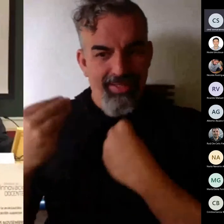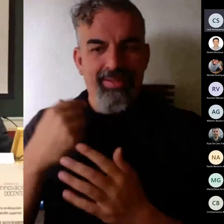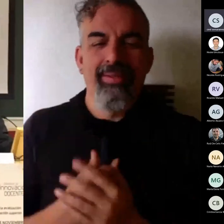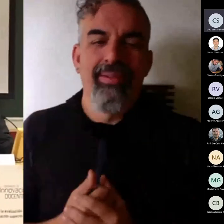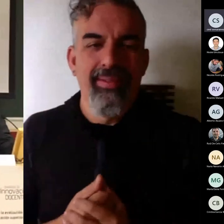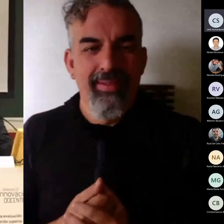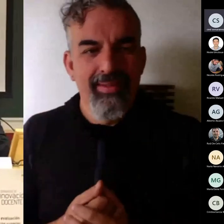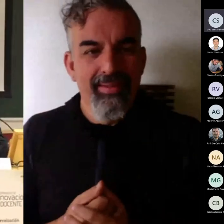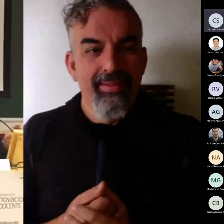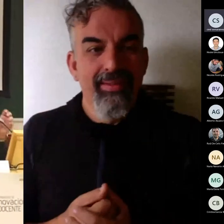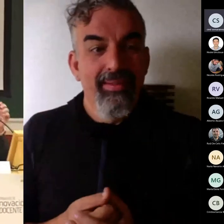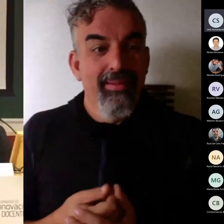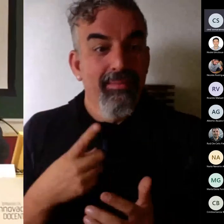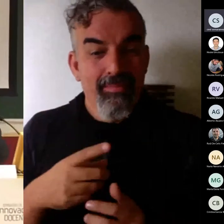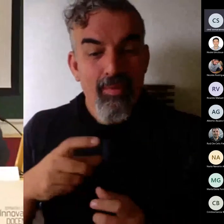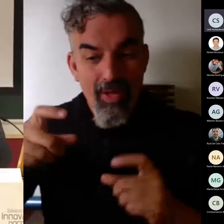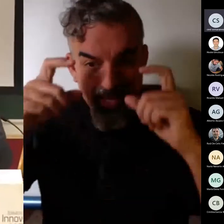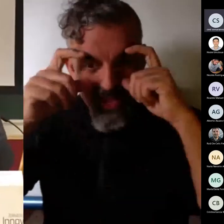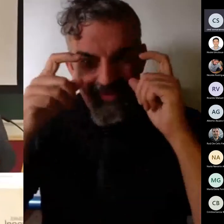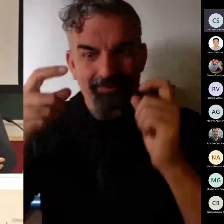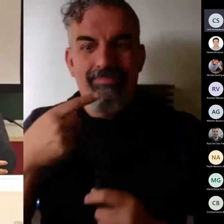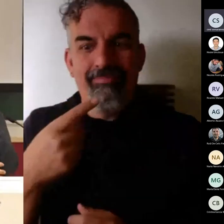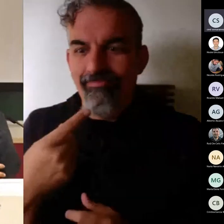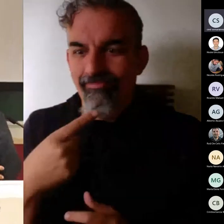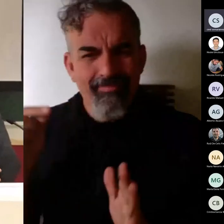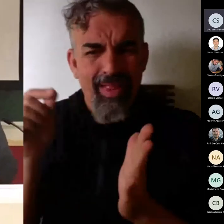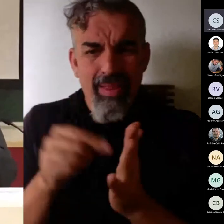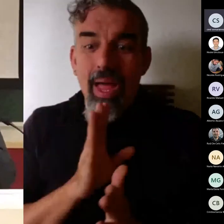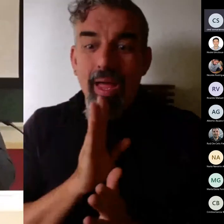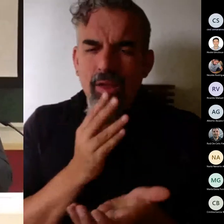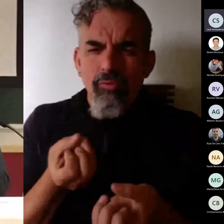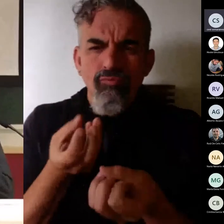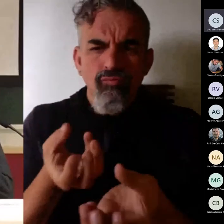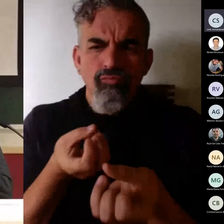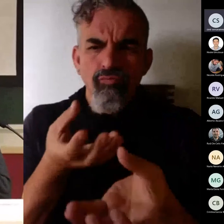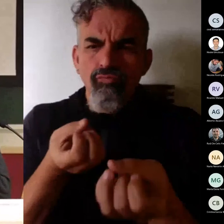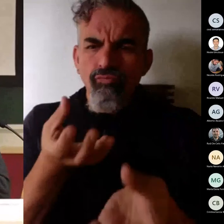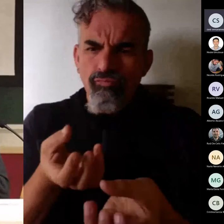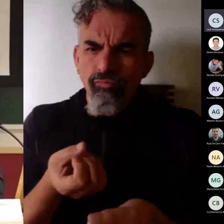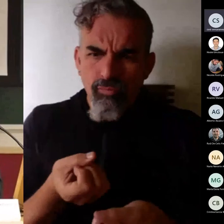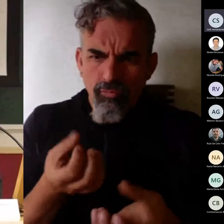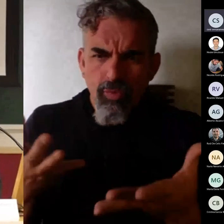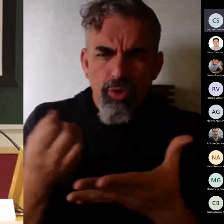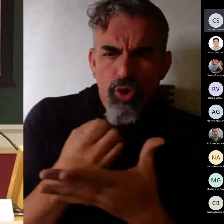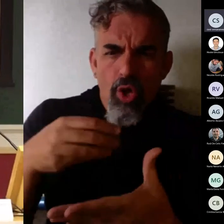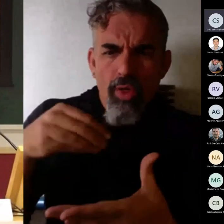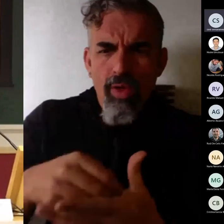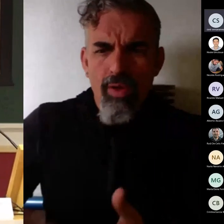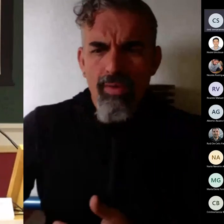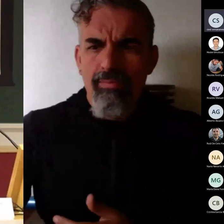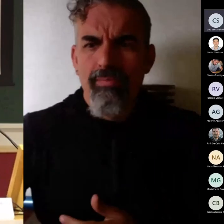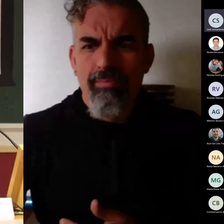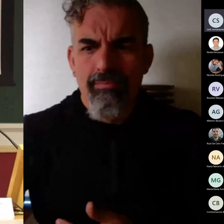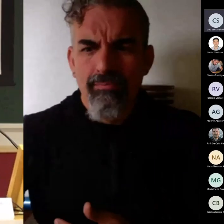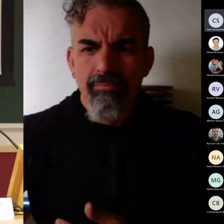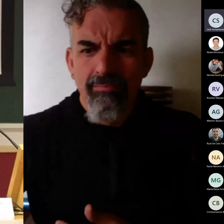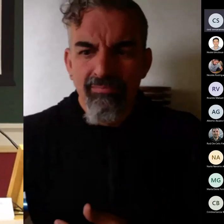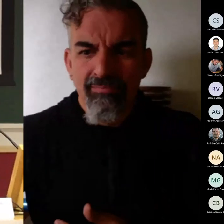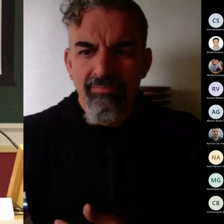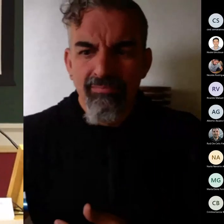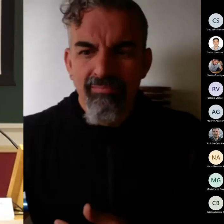es muy rápido todo lo que acabamos de decir para los profesores